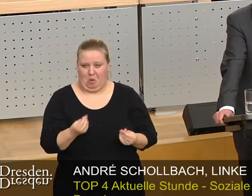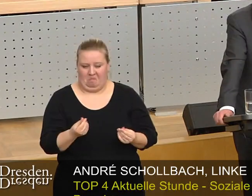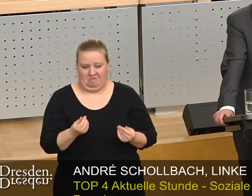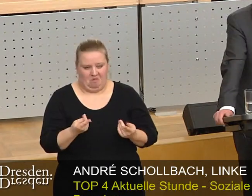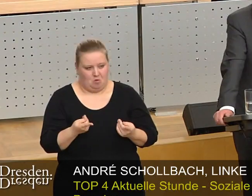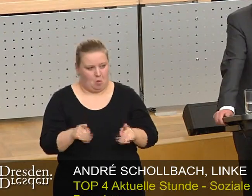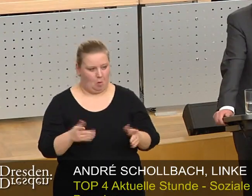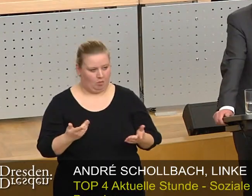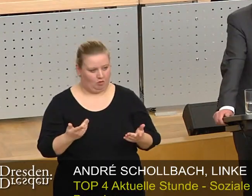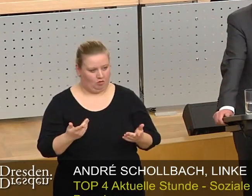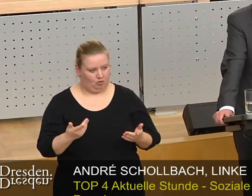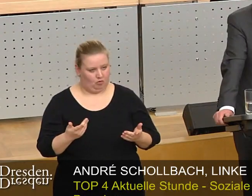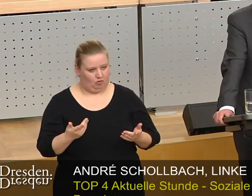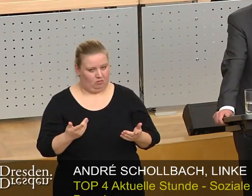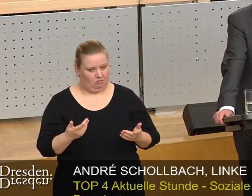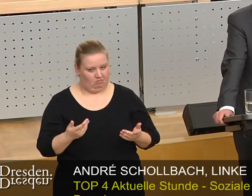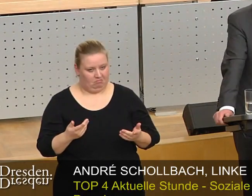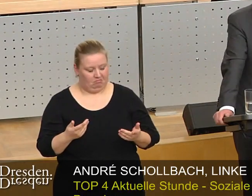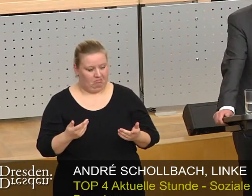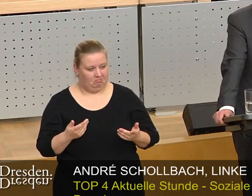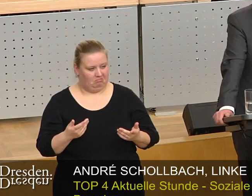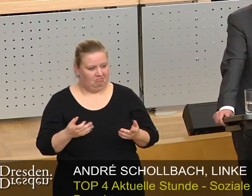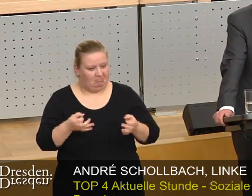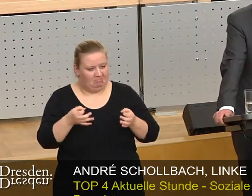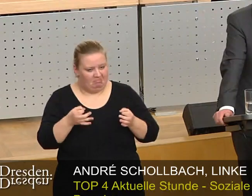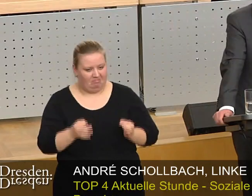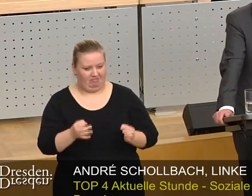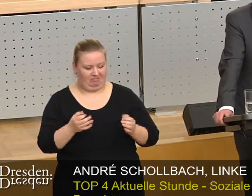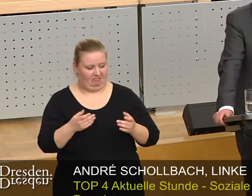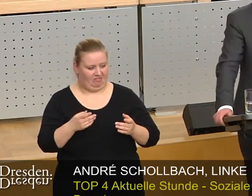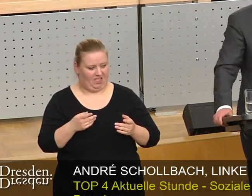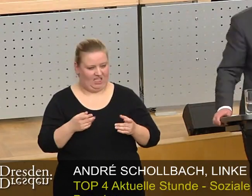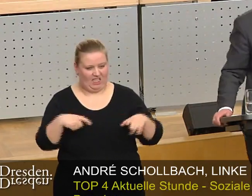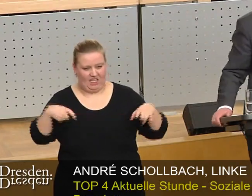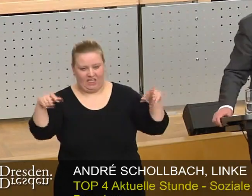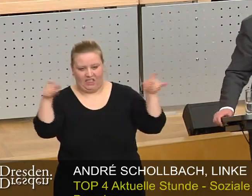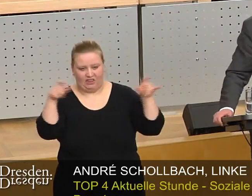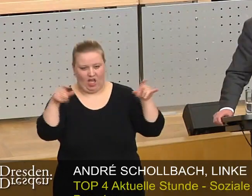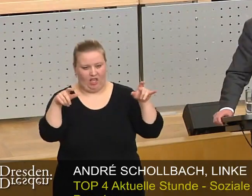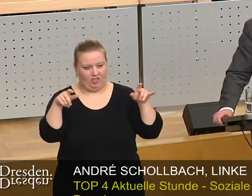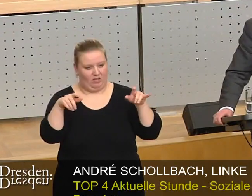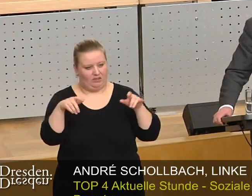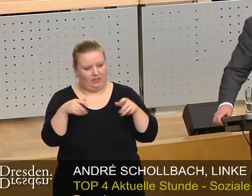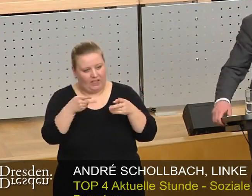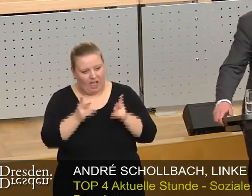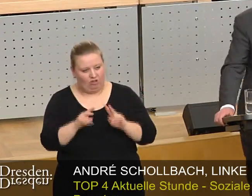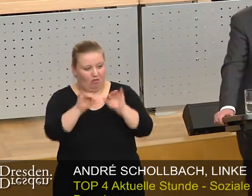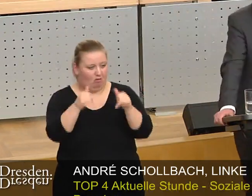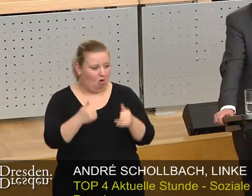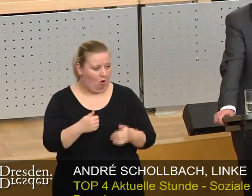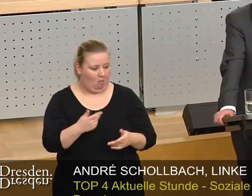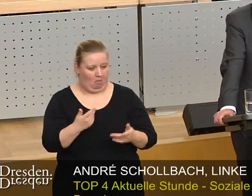Damen und Herren, wenn dann eine derart weitreichende gesellschaftsrechtliche Entscheidung mit